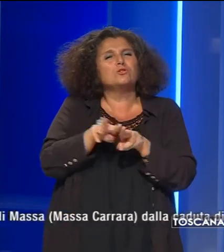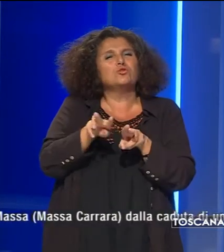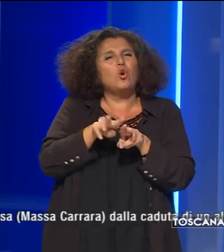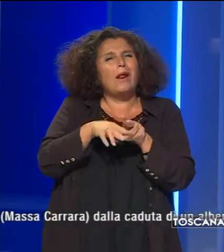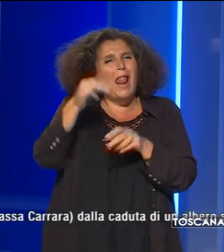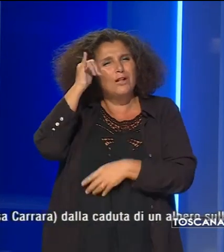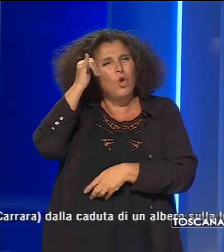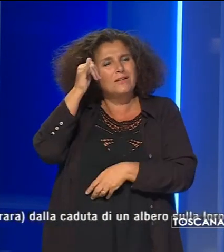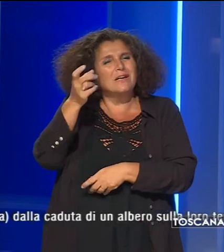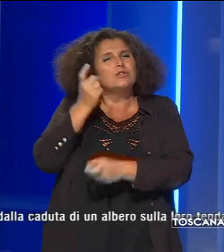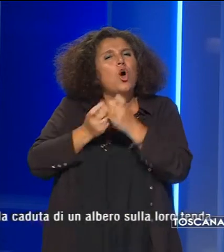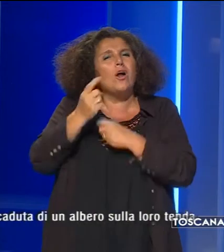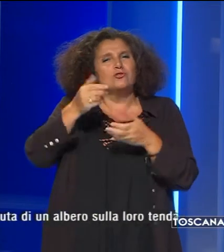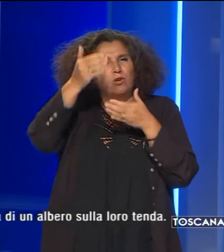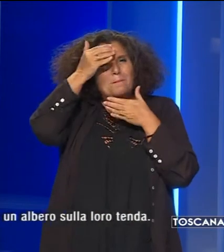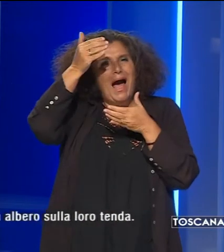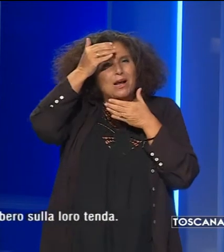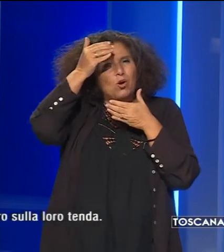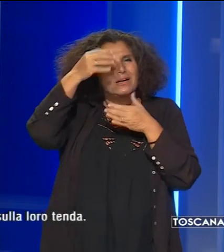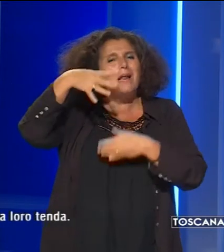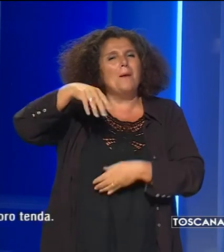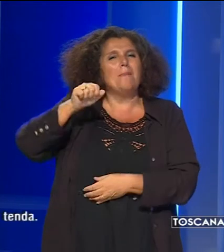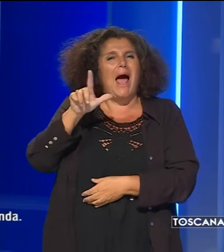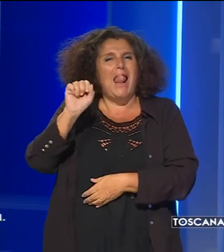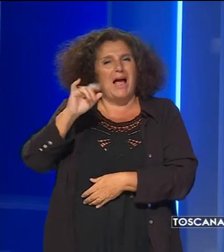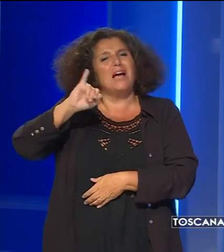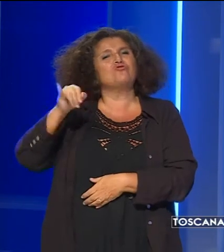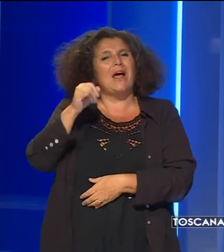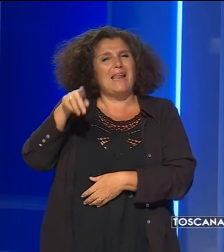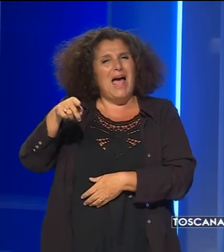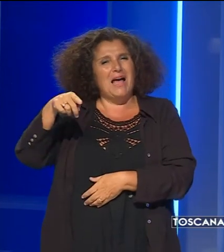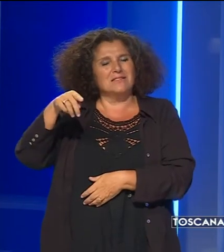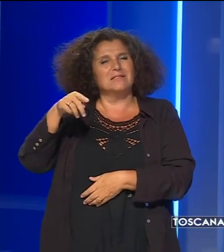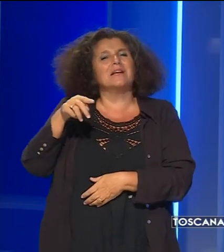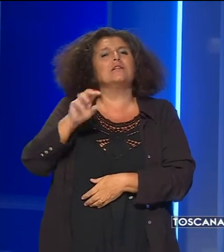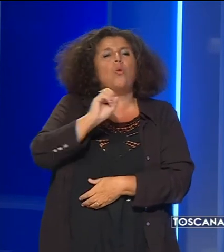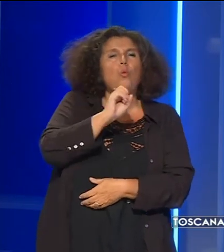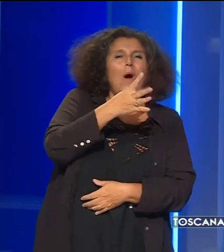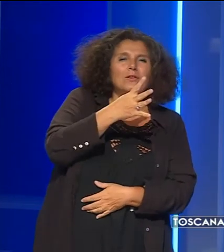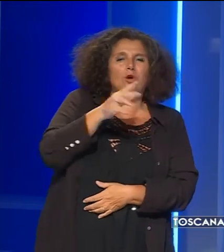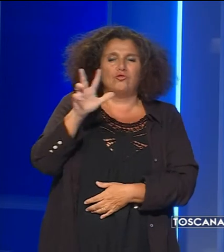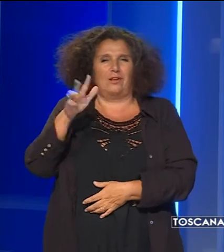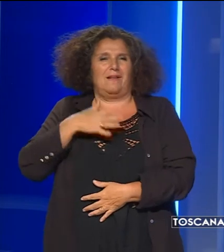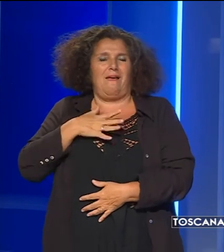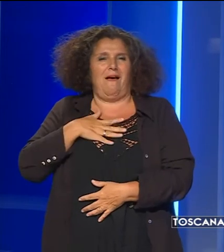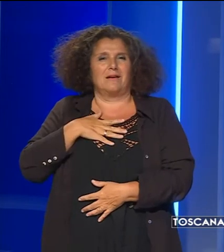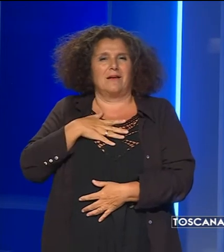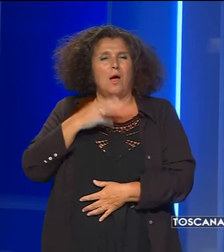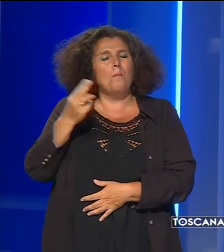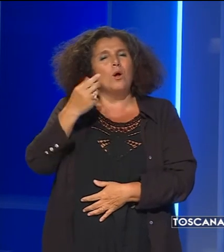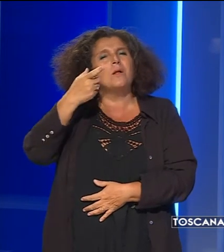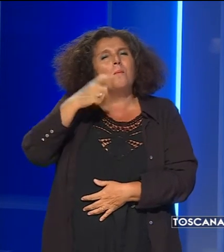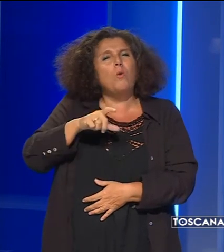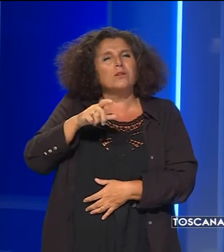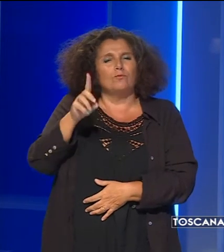torinesi di origini marocchine Malak e Giannat di 14 e 3 anni uccise domenica